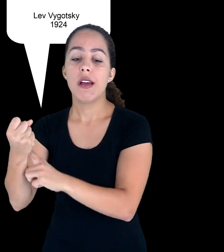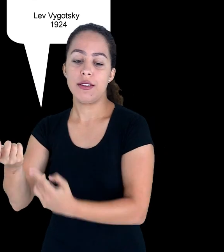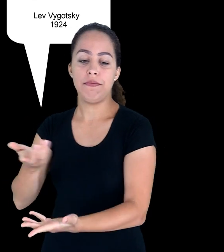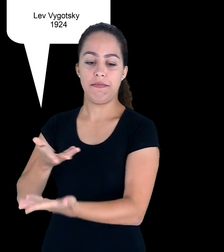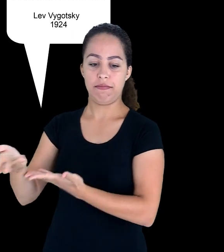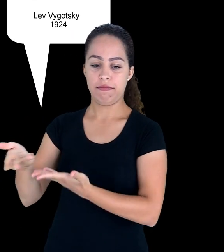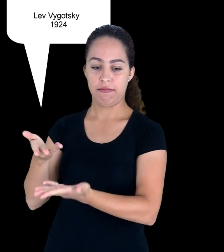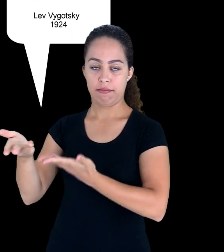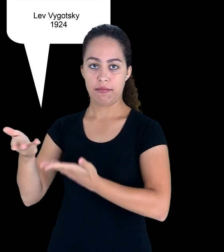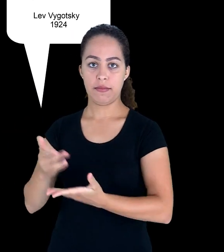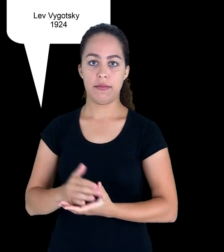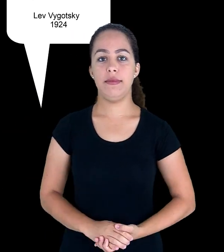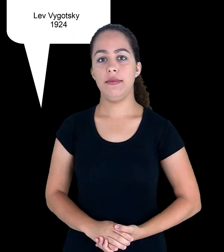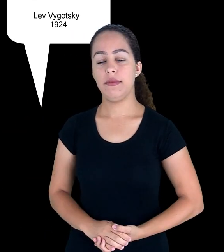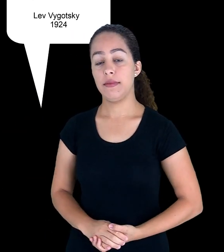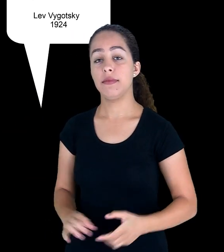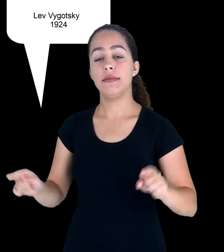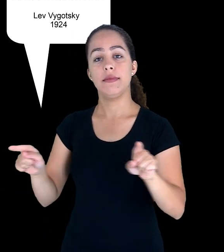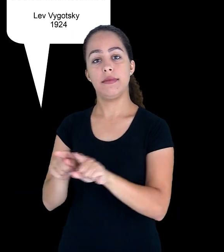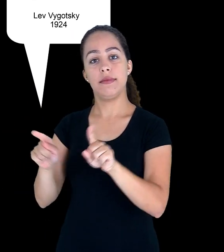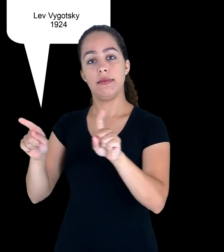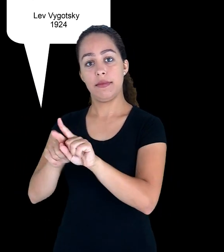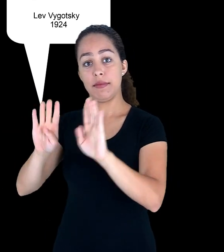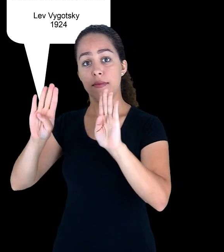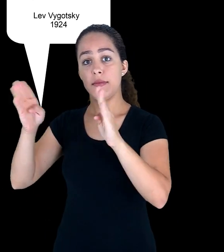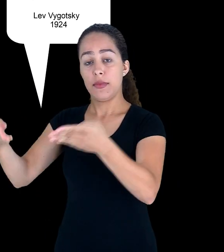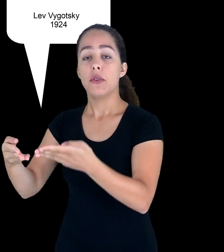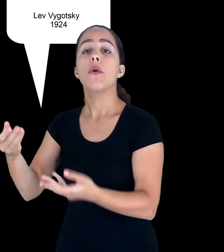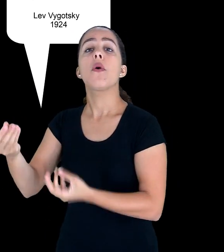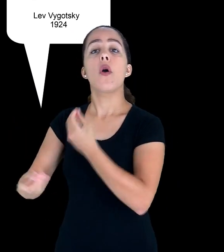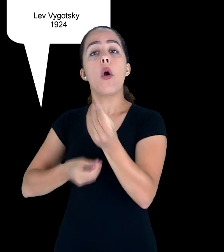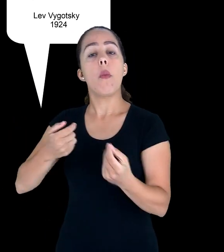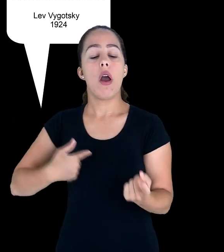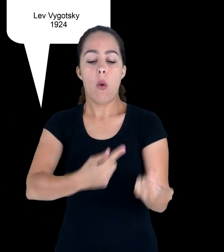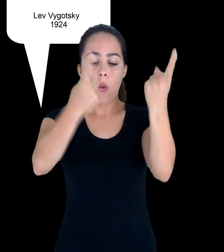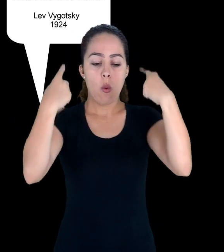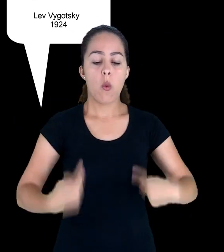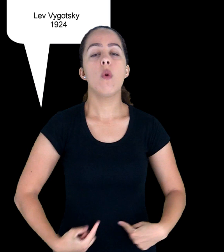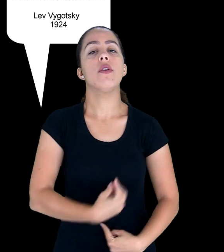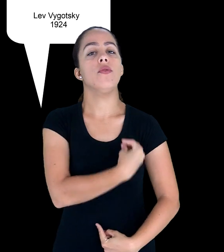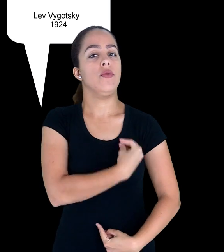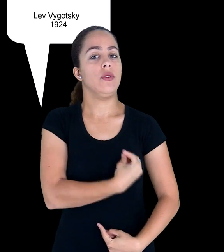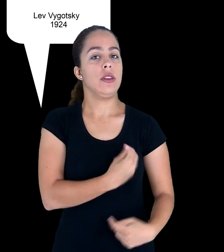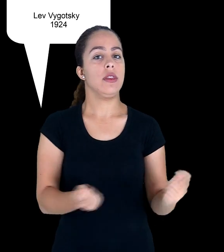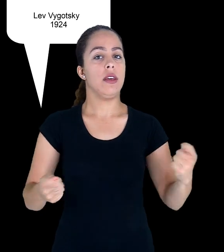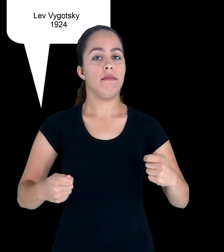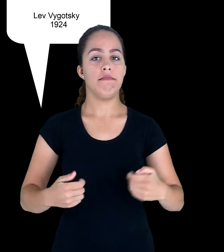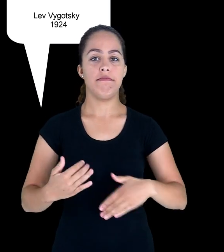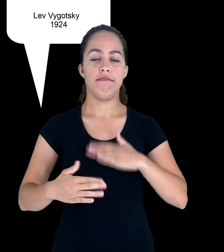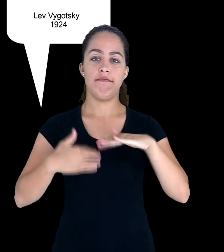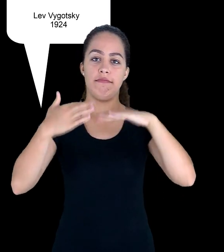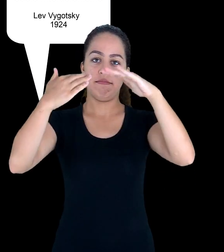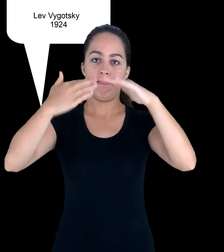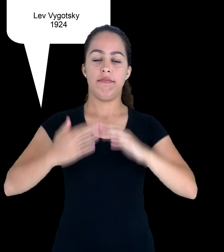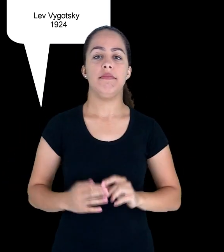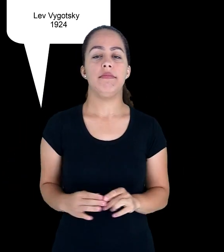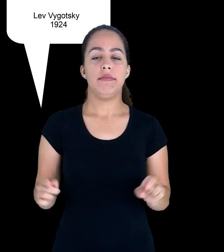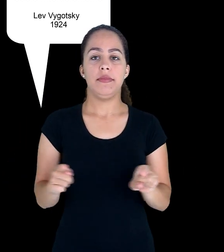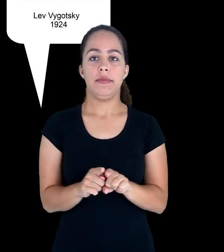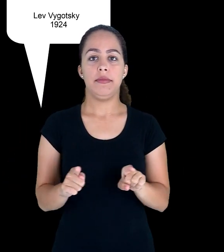consequentemente, na forma como ele aprende. Também existe a ênfase na mediação. Vygotsky desenvolveu